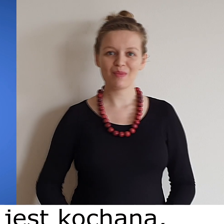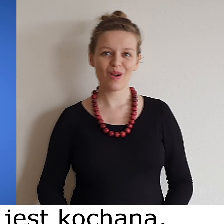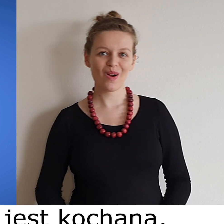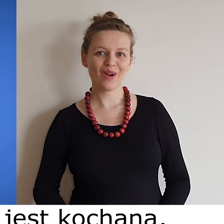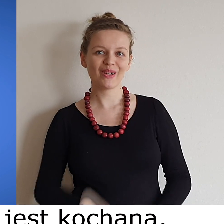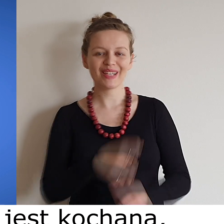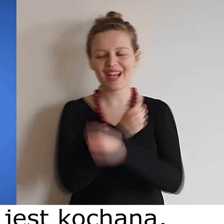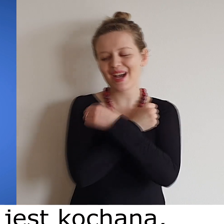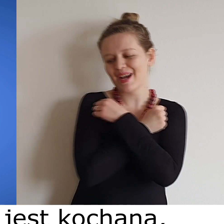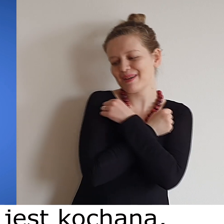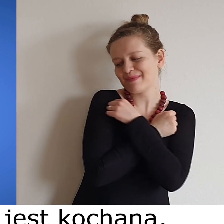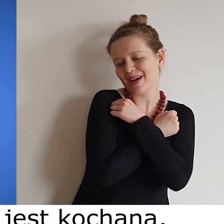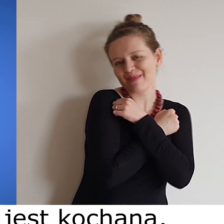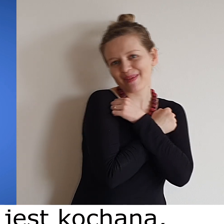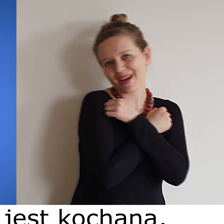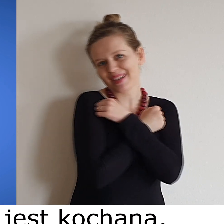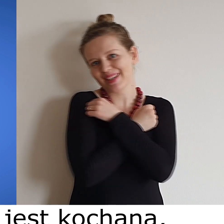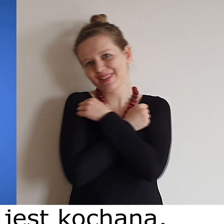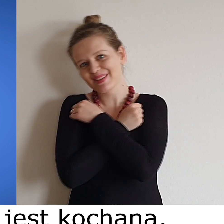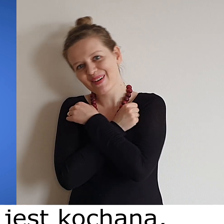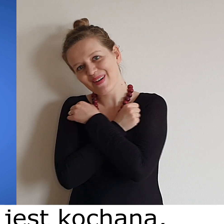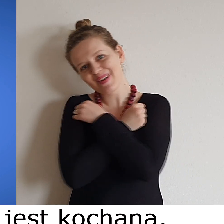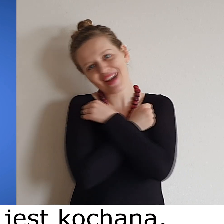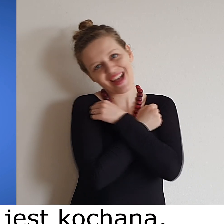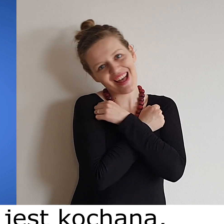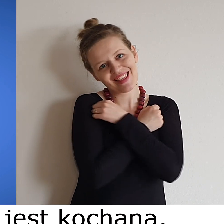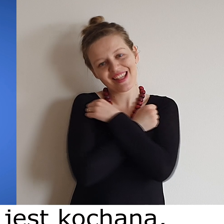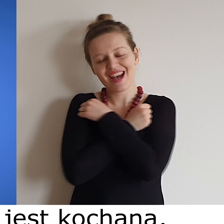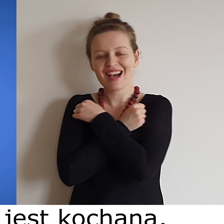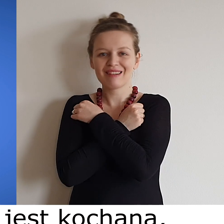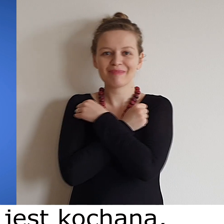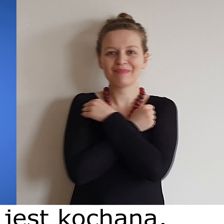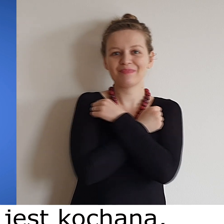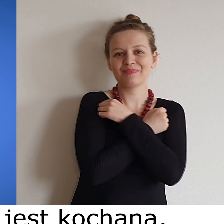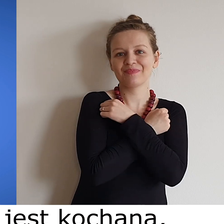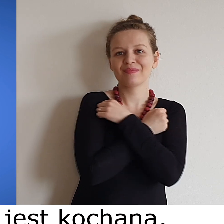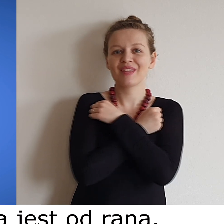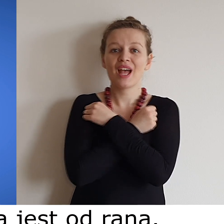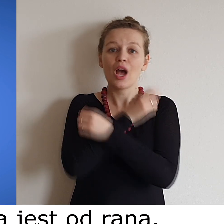Moja mama jest kochana